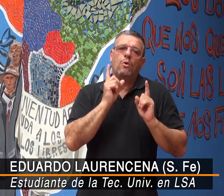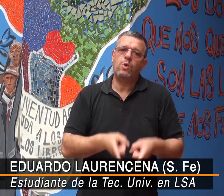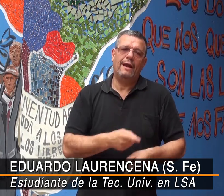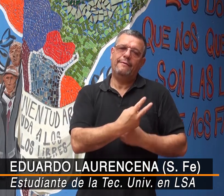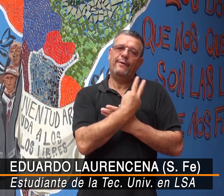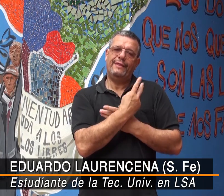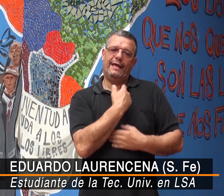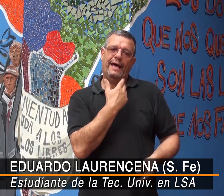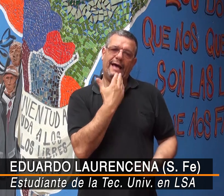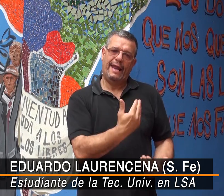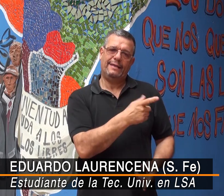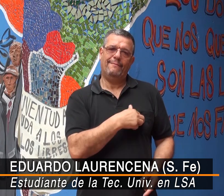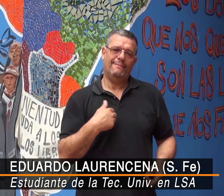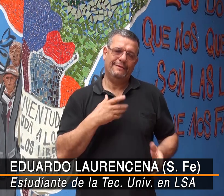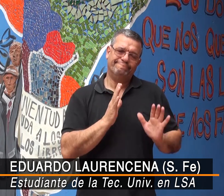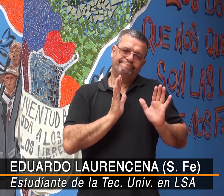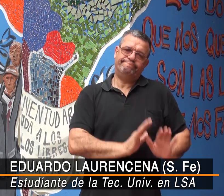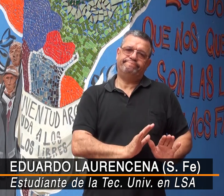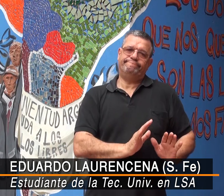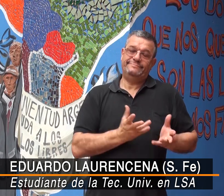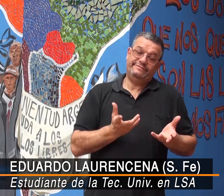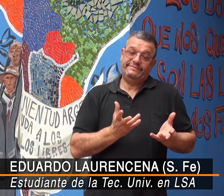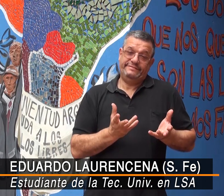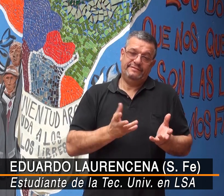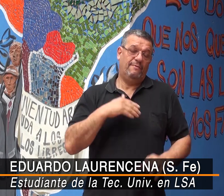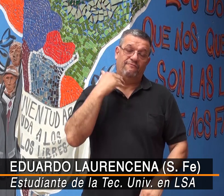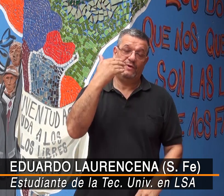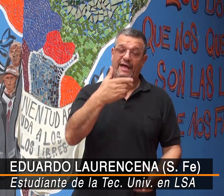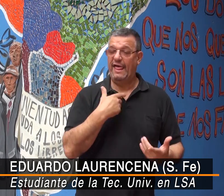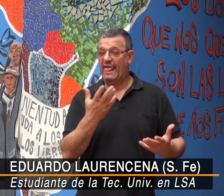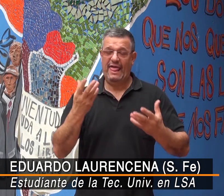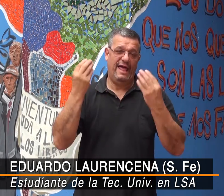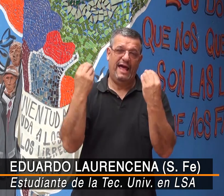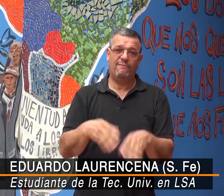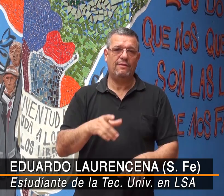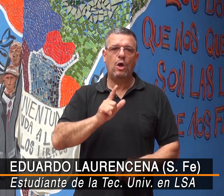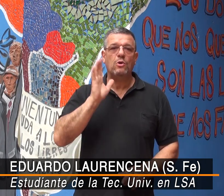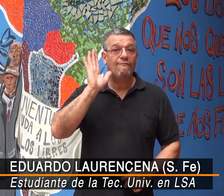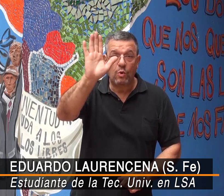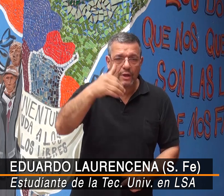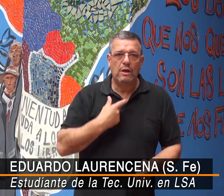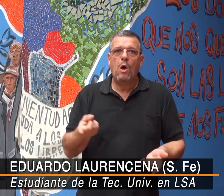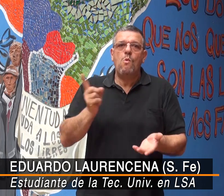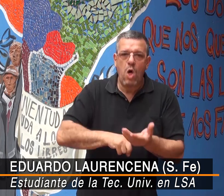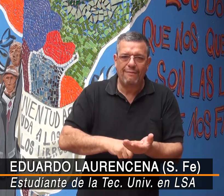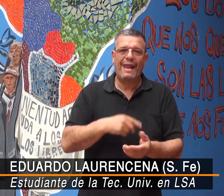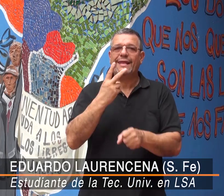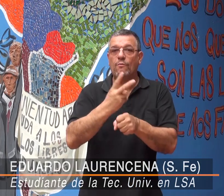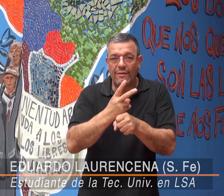no entendía mucho, mi mamá me cuidaba y le agradezco por eso. Por eso abandoné. Fue pasando el tiempo, no había el futuro y no había la